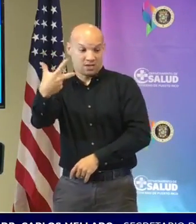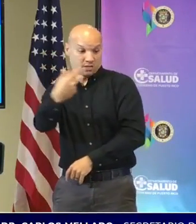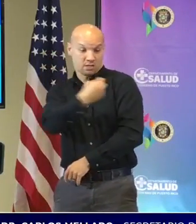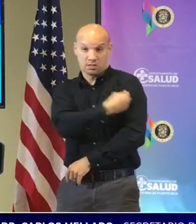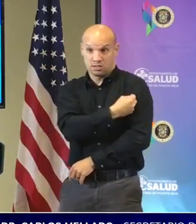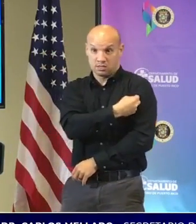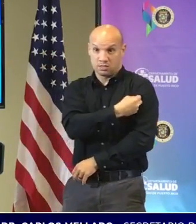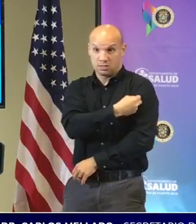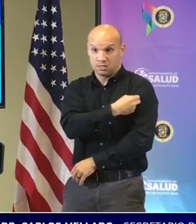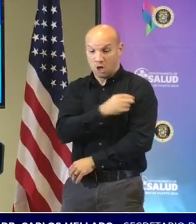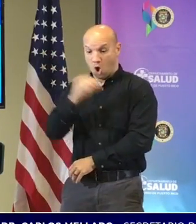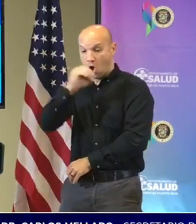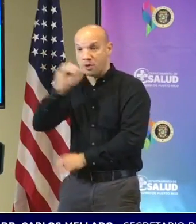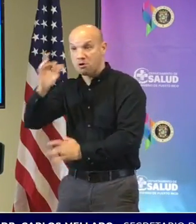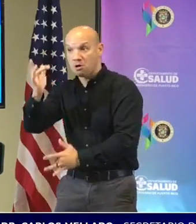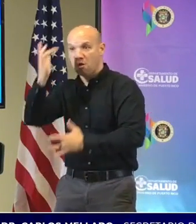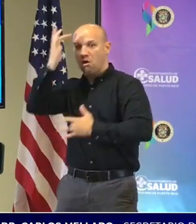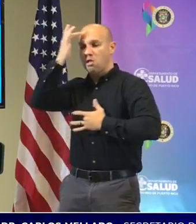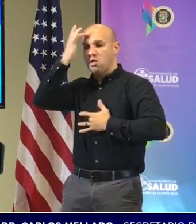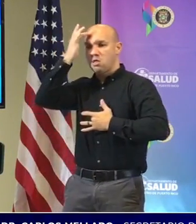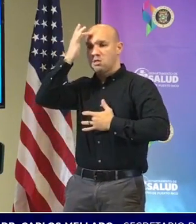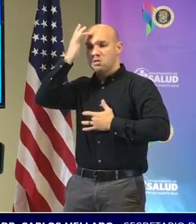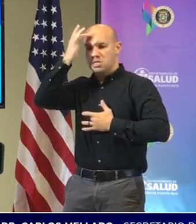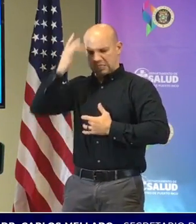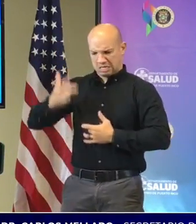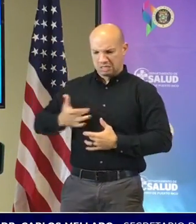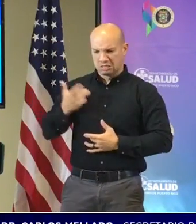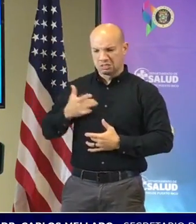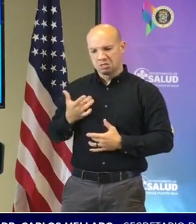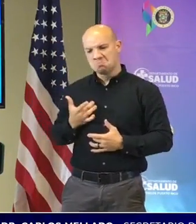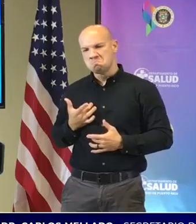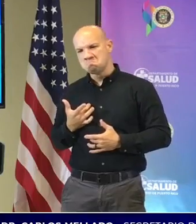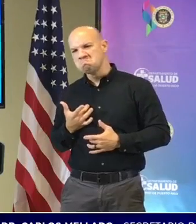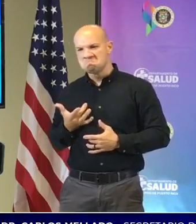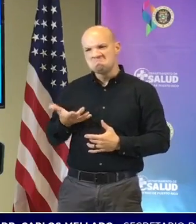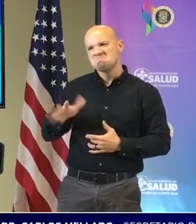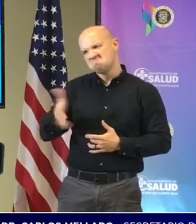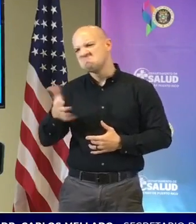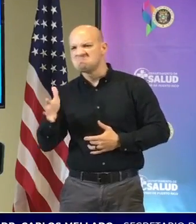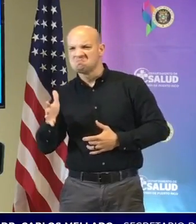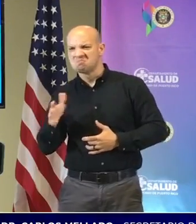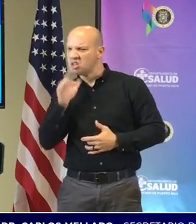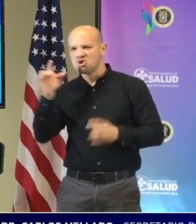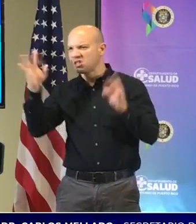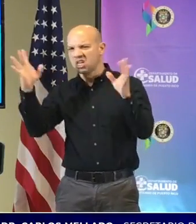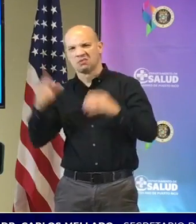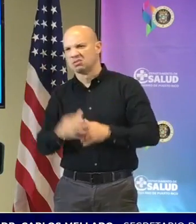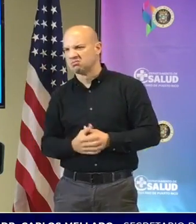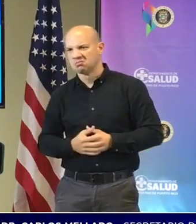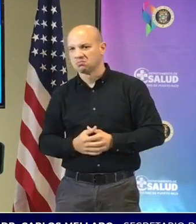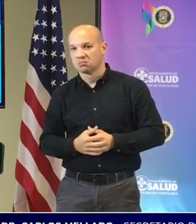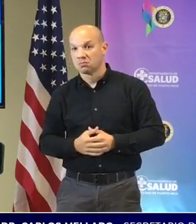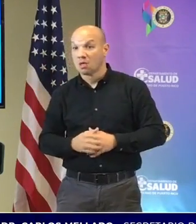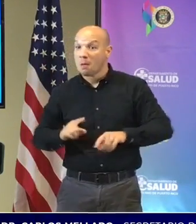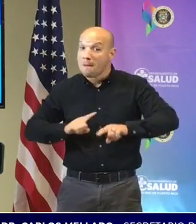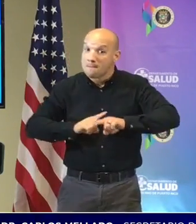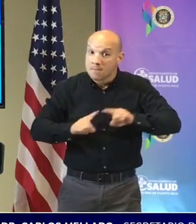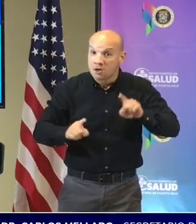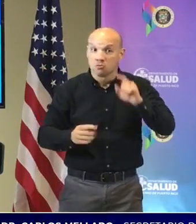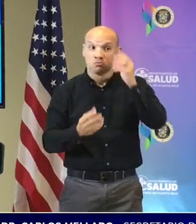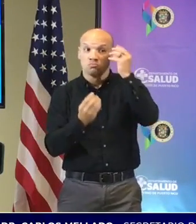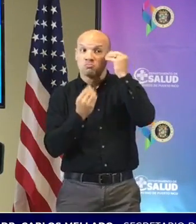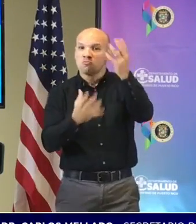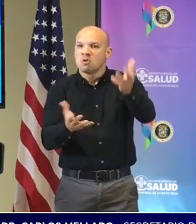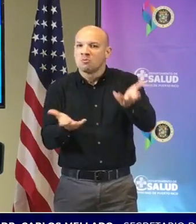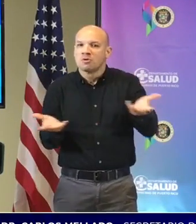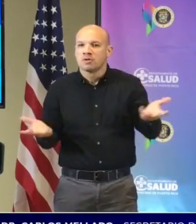condición por lo tanto en este momento el departamento de salud está enfocado en que la ciudadanía entienda que esa tercera dosis es